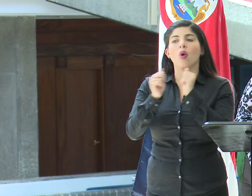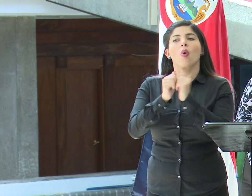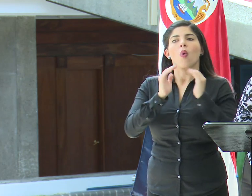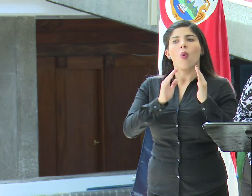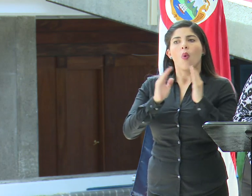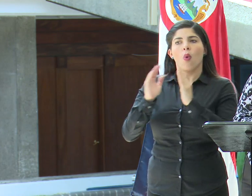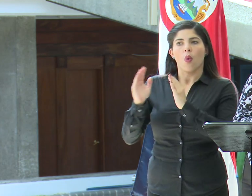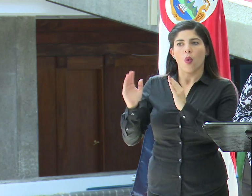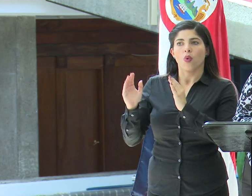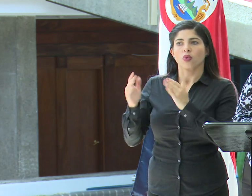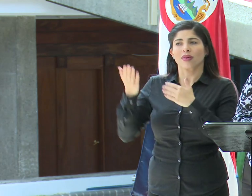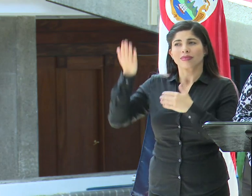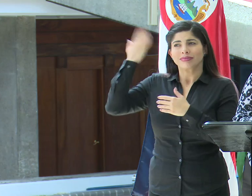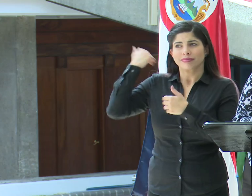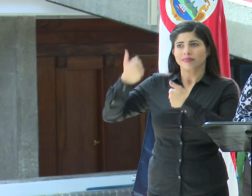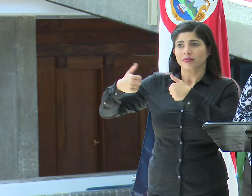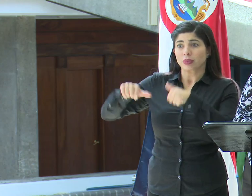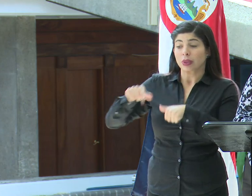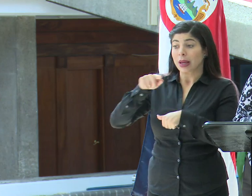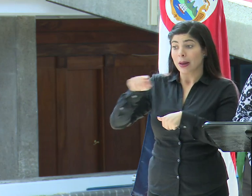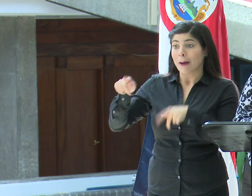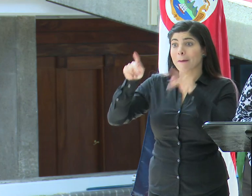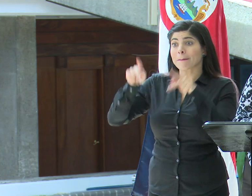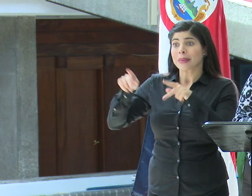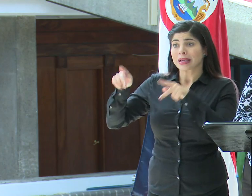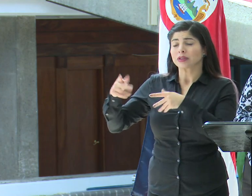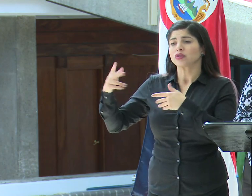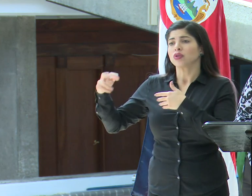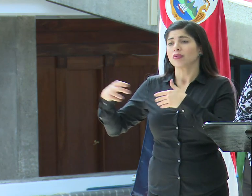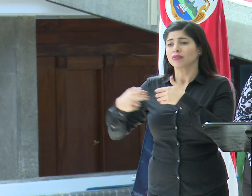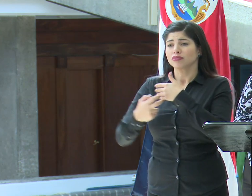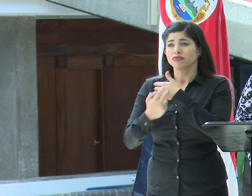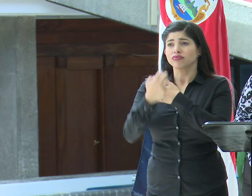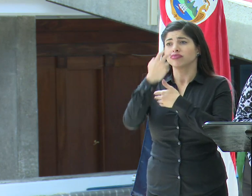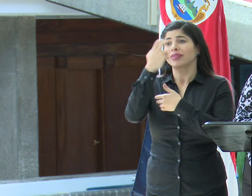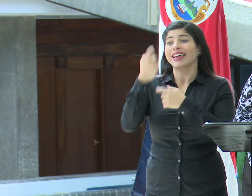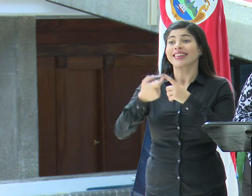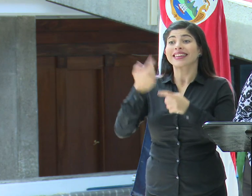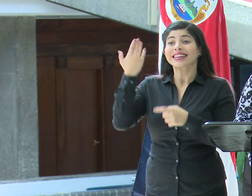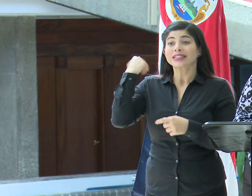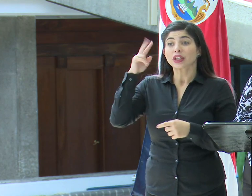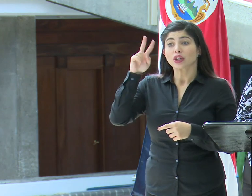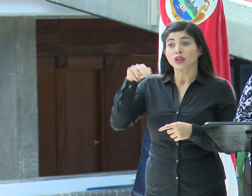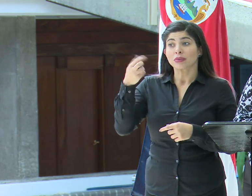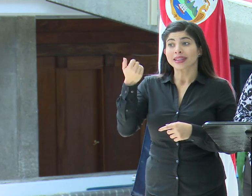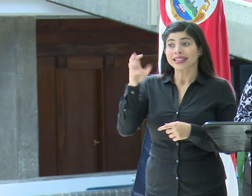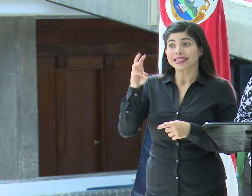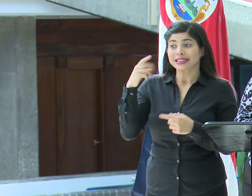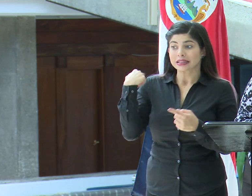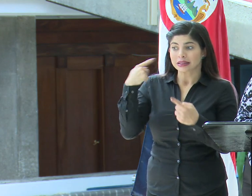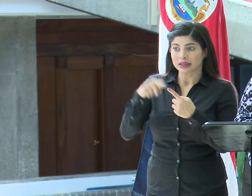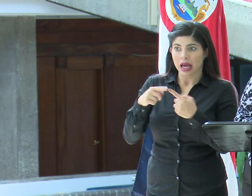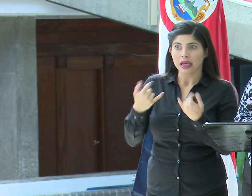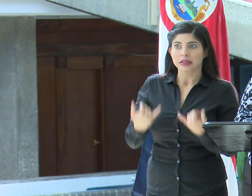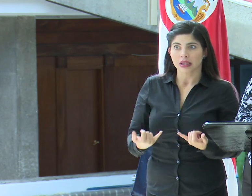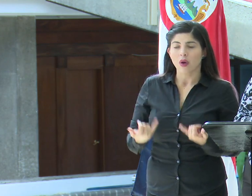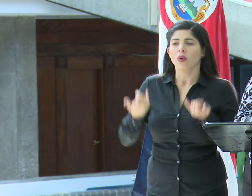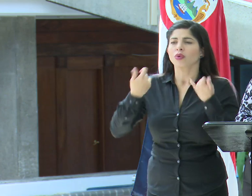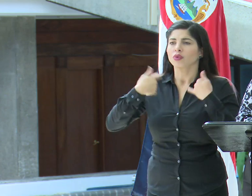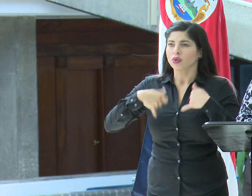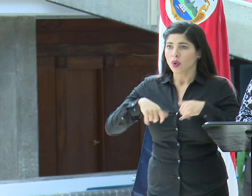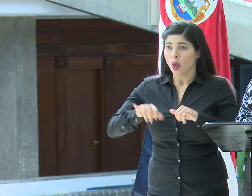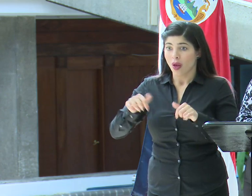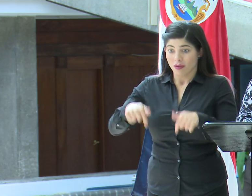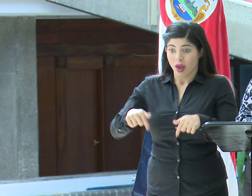ordenada. Estas personas han hecho su tránsito desde el año 2016 hasta la fecha y se mantiene. Todavía